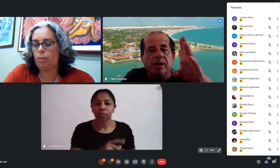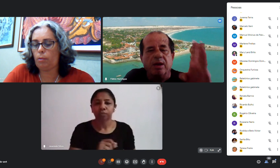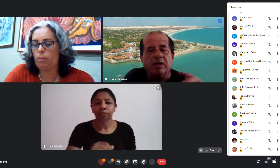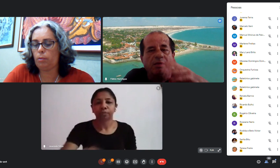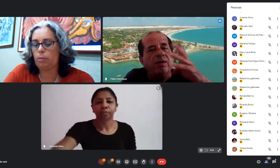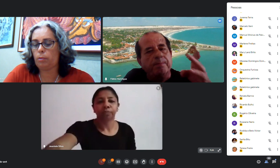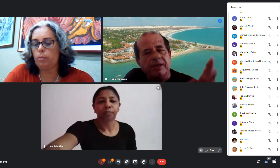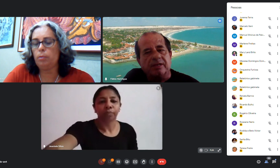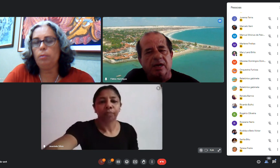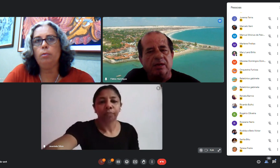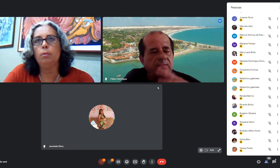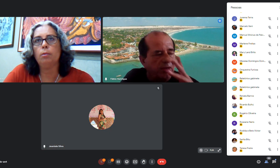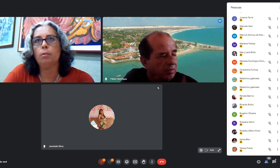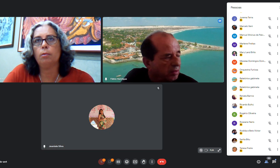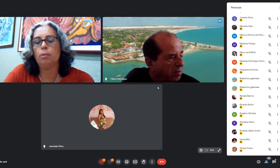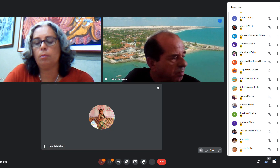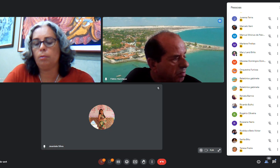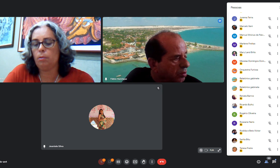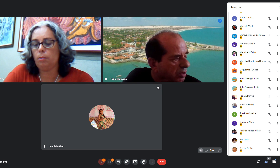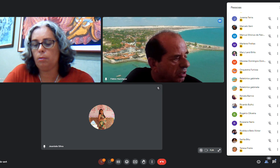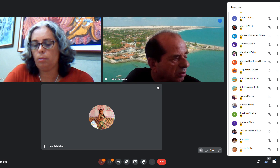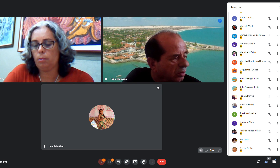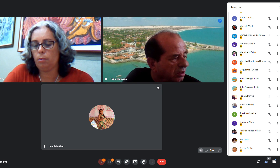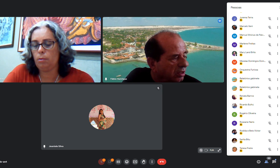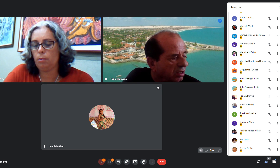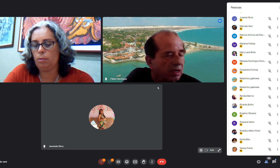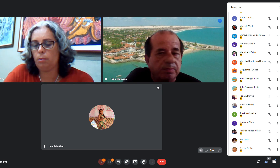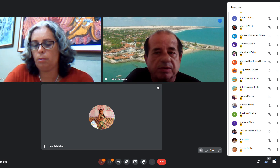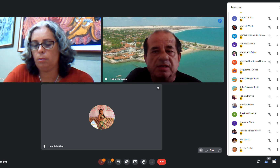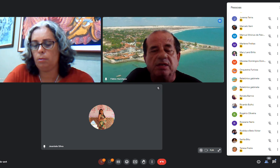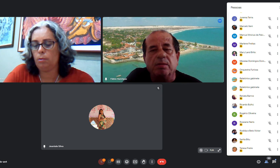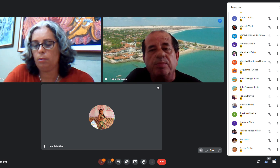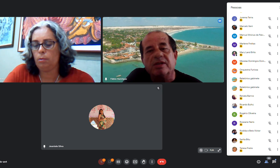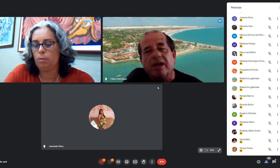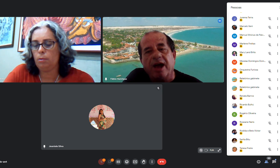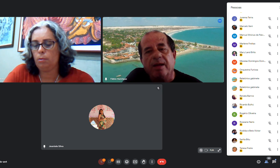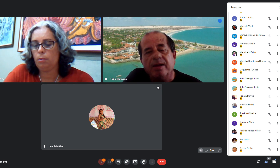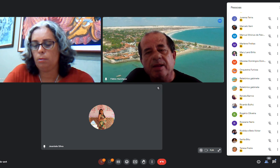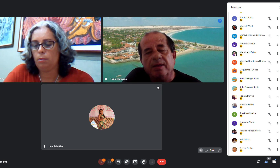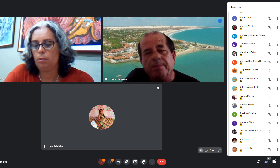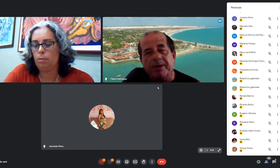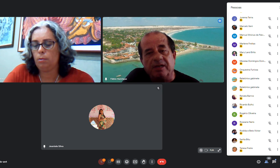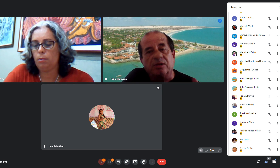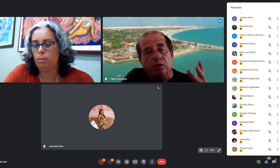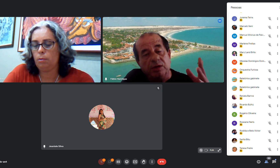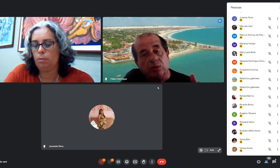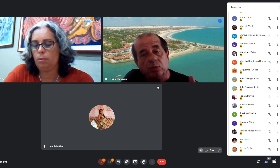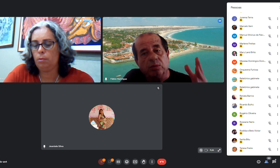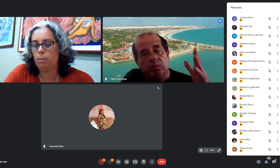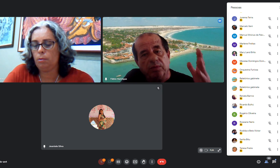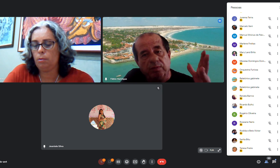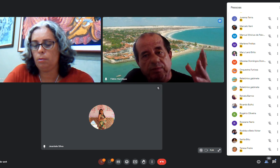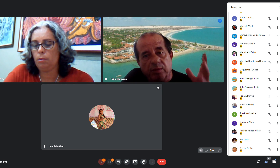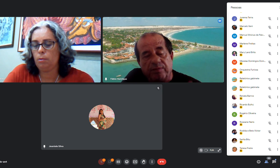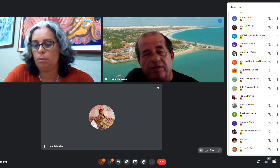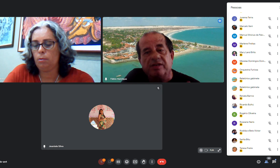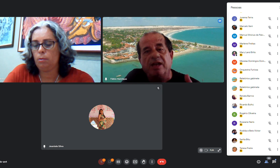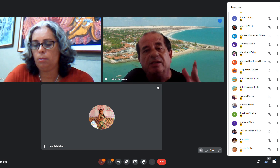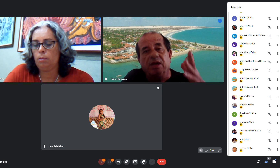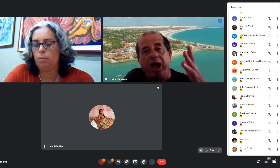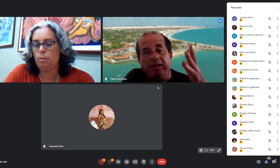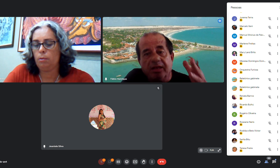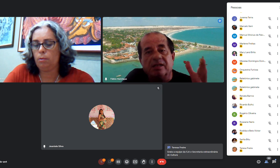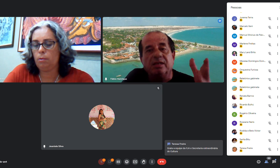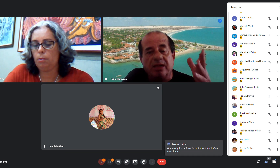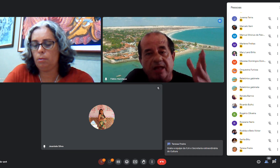né eu acho que vamos pensando tem muitas coisas que a gente precisa pensar e pensar sobre tudo vou frisar